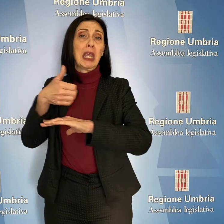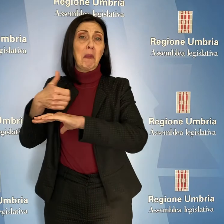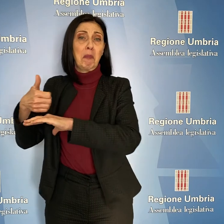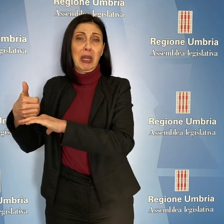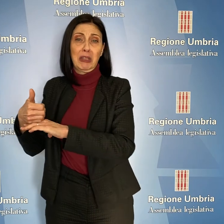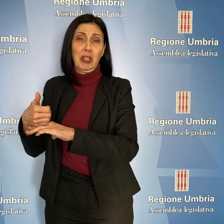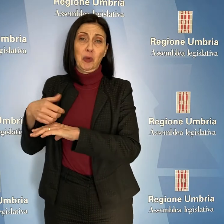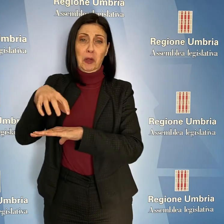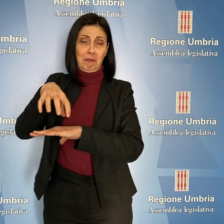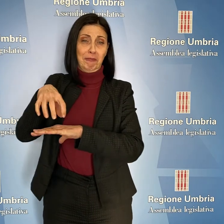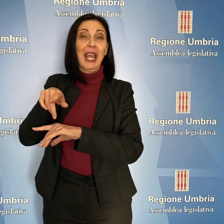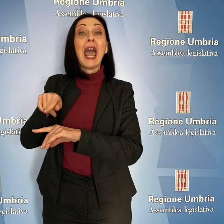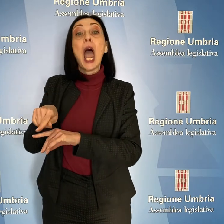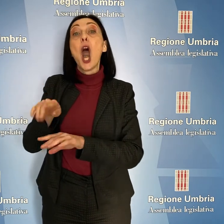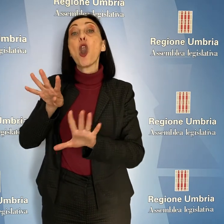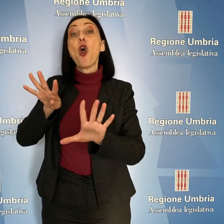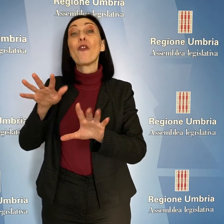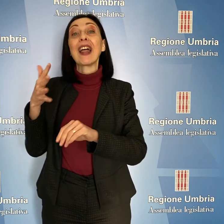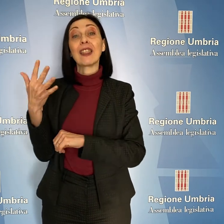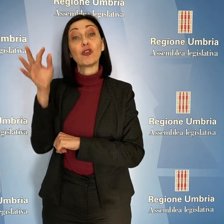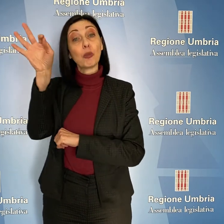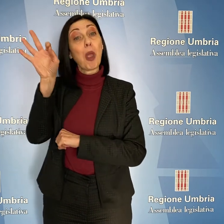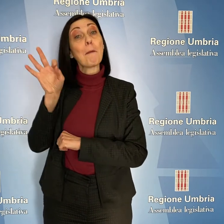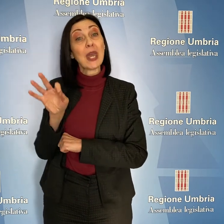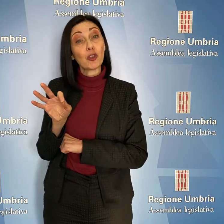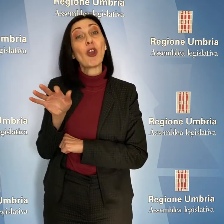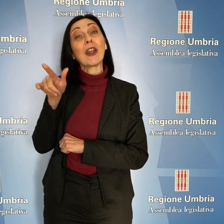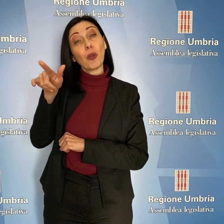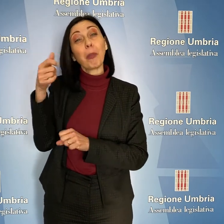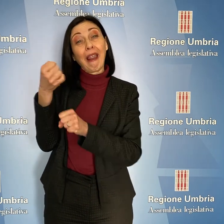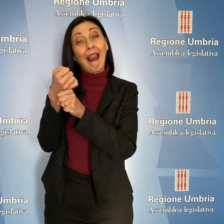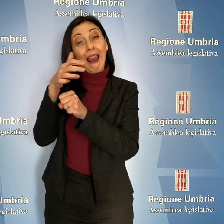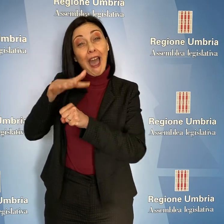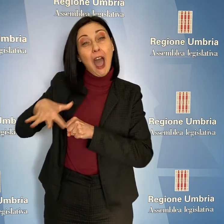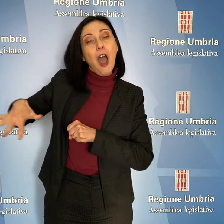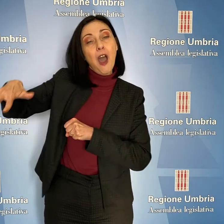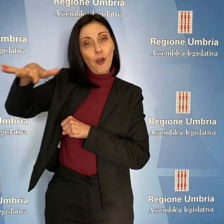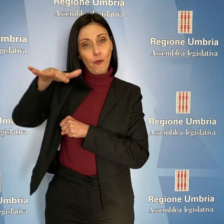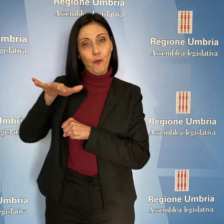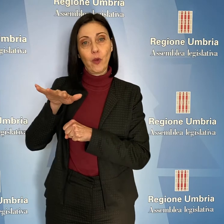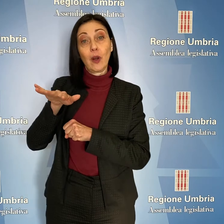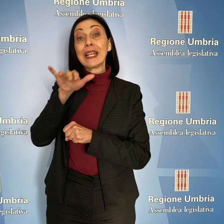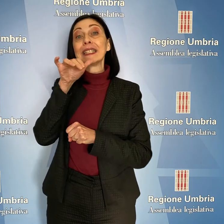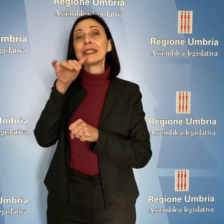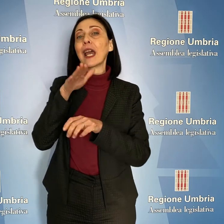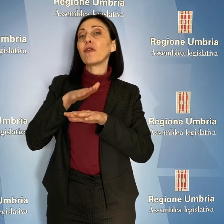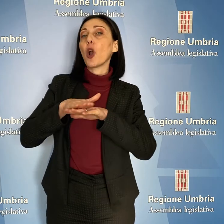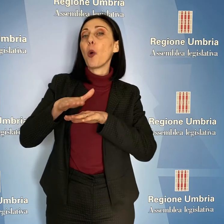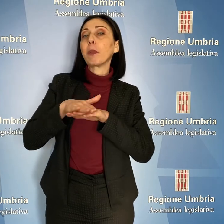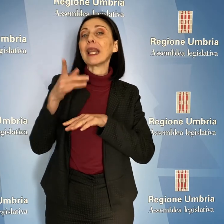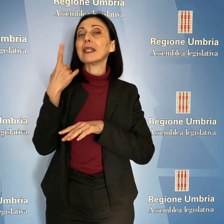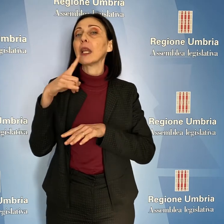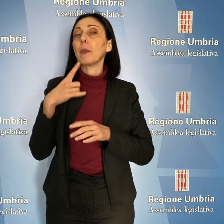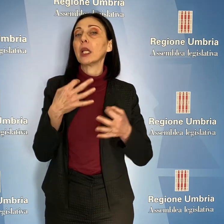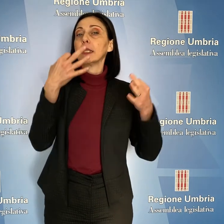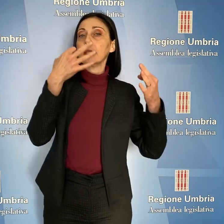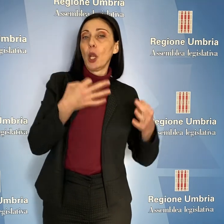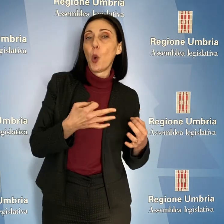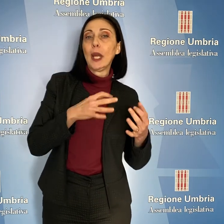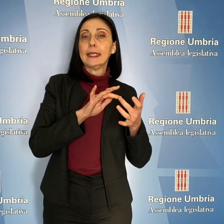95% del tessuto economico locale. Vanno sviluppate competenze nella sicurezza informatica, nelle professionalità